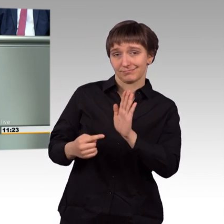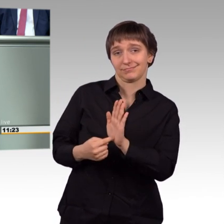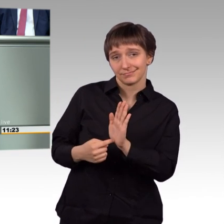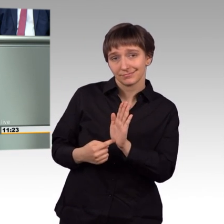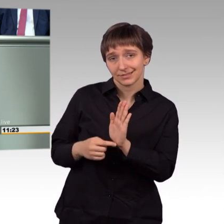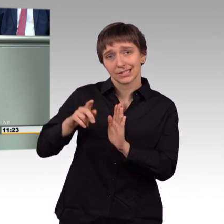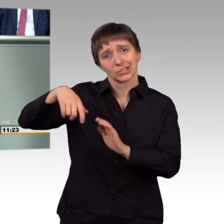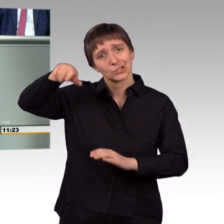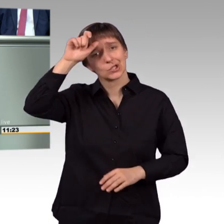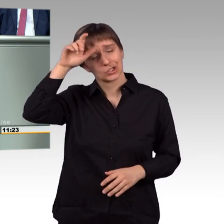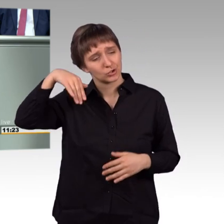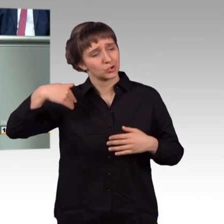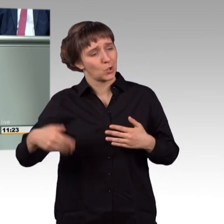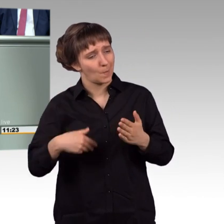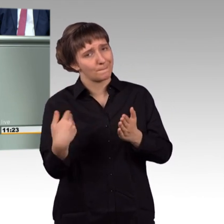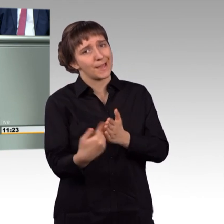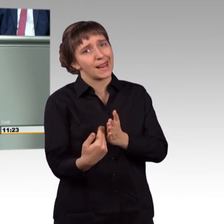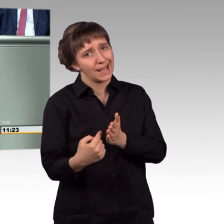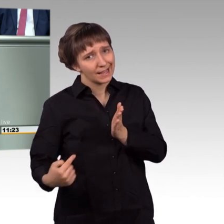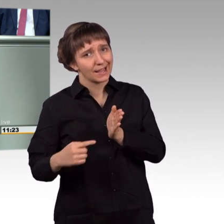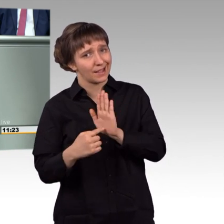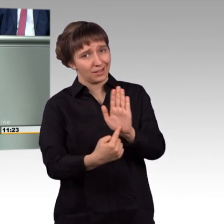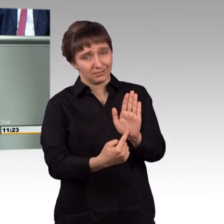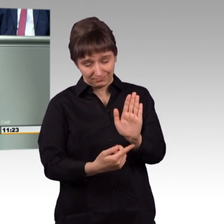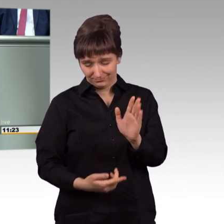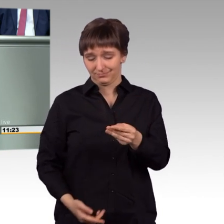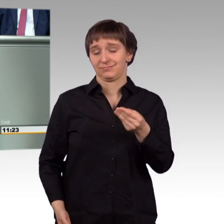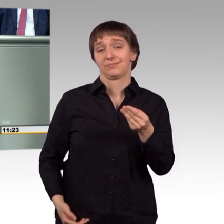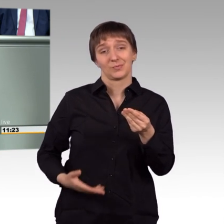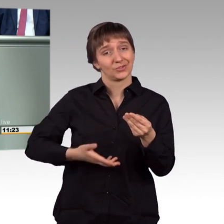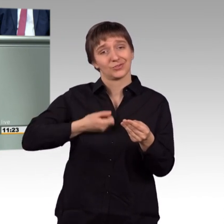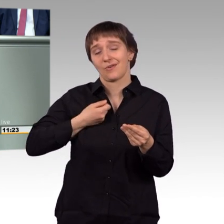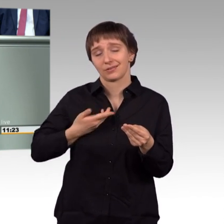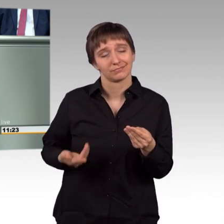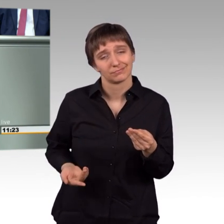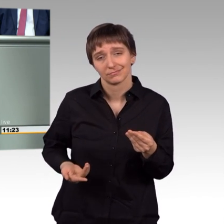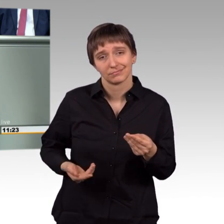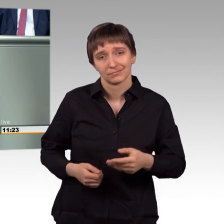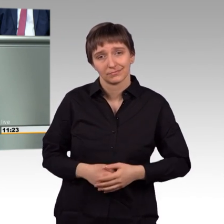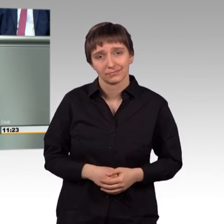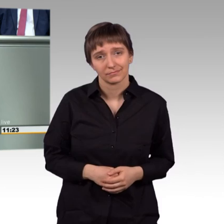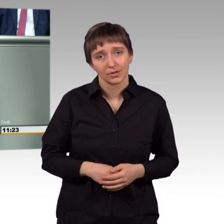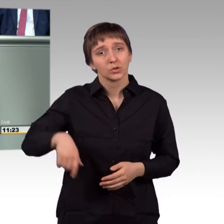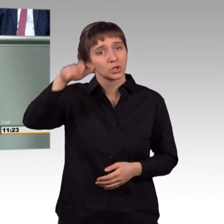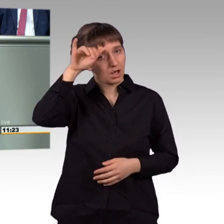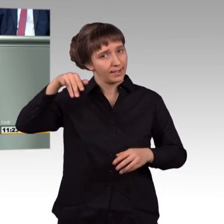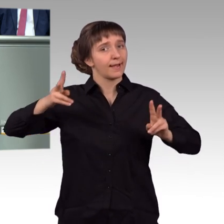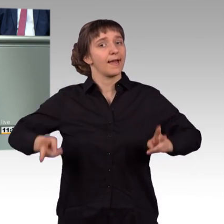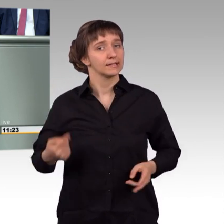Vorgehen vorlegt, haben mich nicht überzeugt. Die Türkei hat das Recht auf Selbstverteidigung. Die Türkei ist und